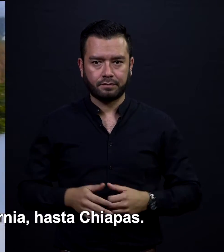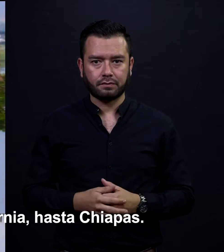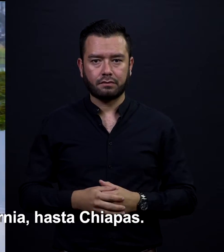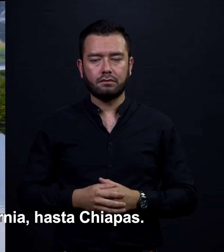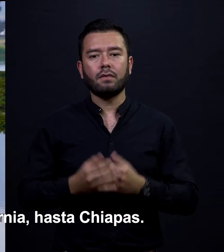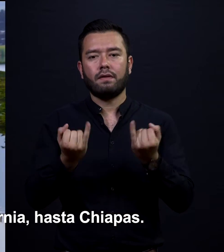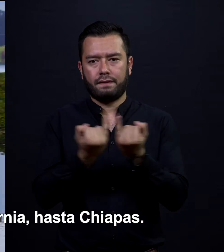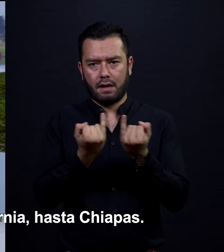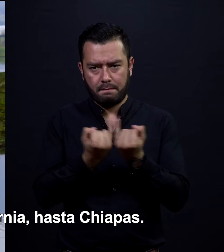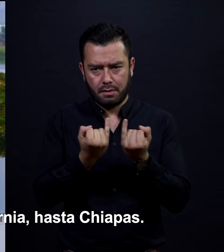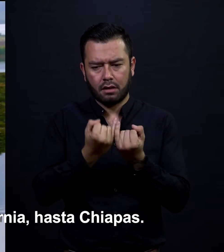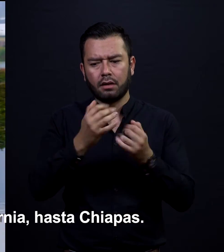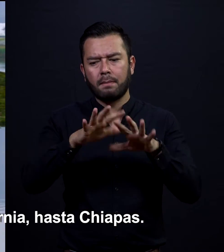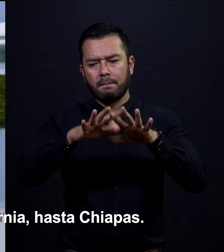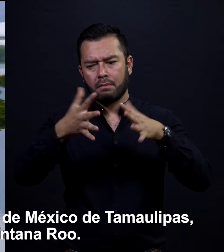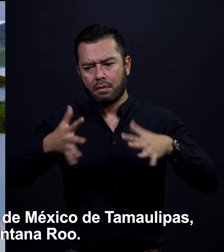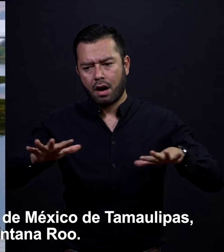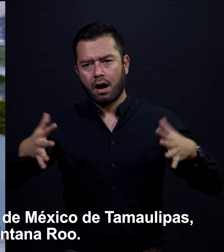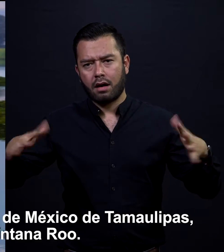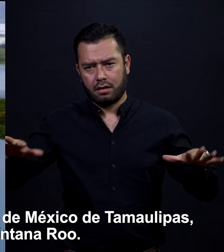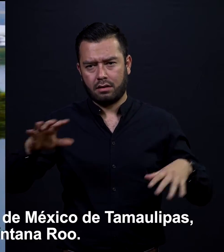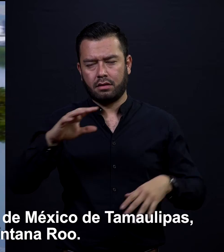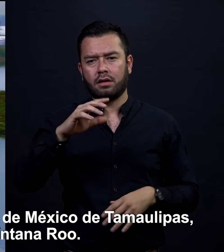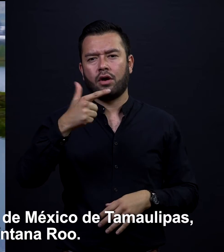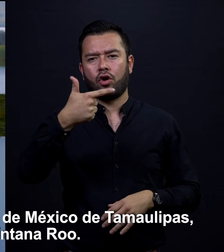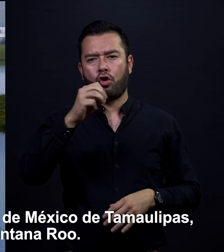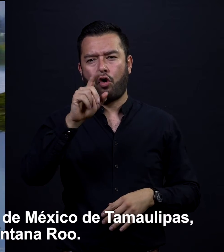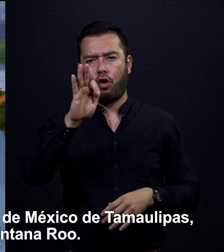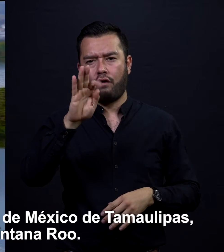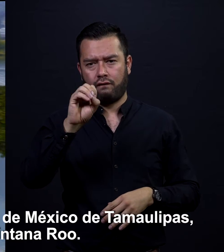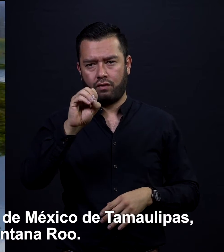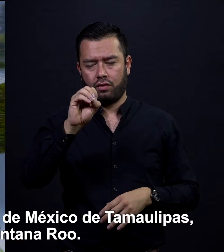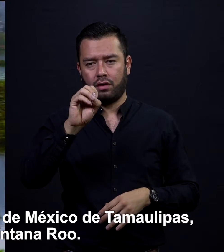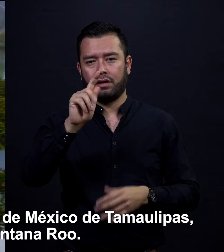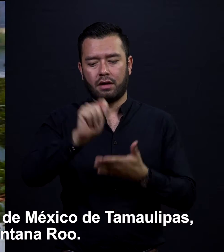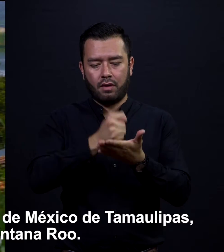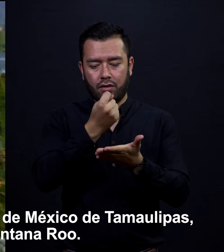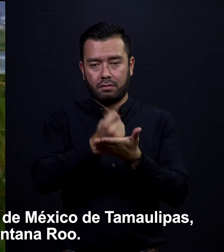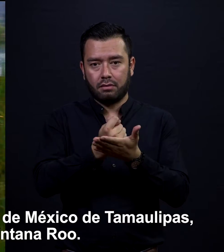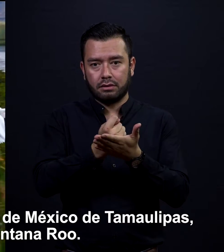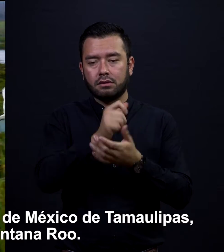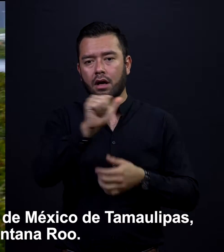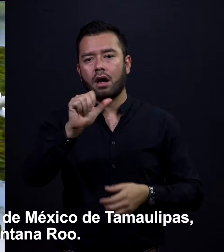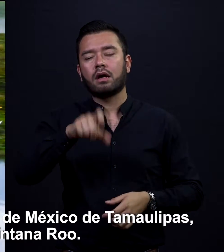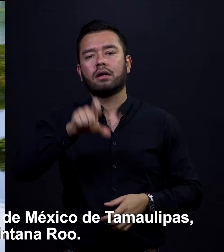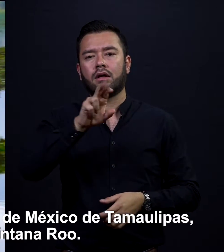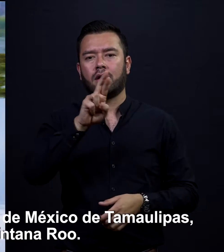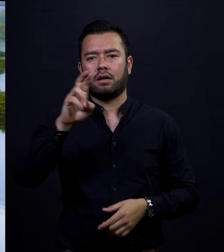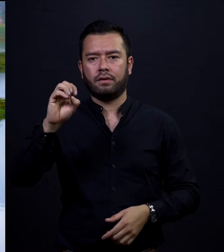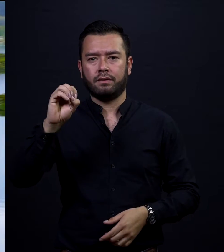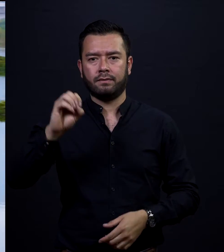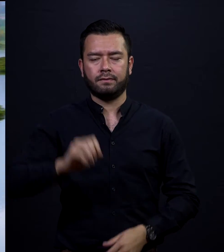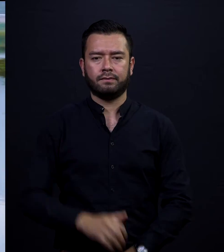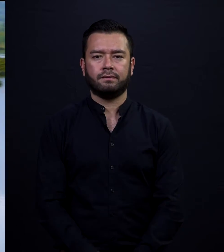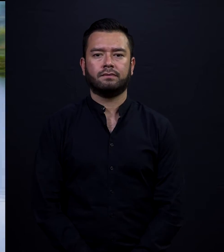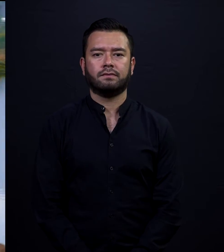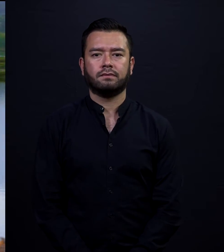California hasta Chiapas. Y en las costas del Golfo de México, de Tamaulipas hasta Quintana Roo.